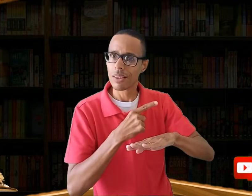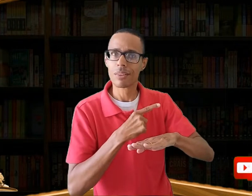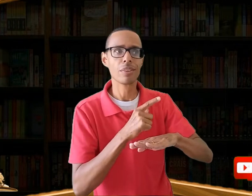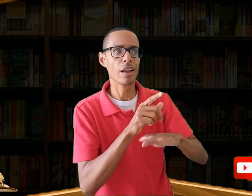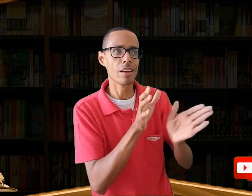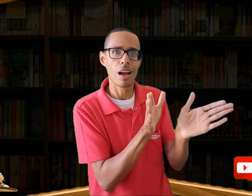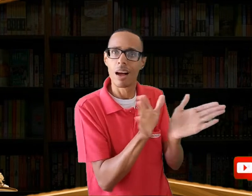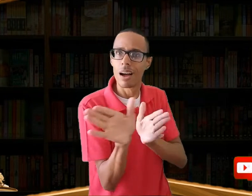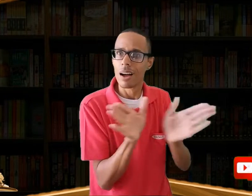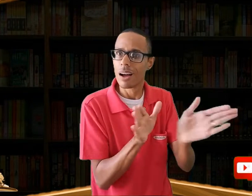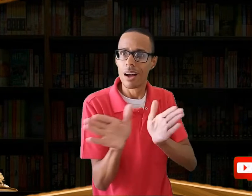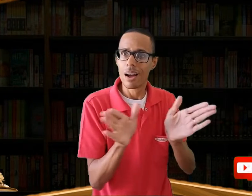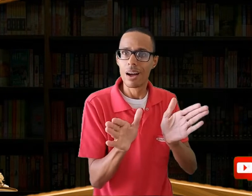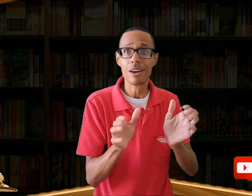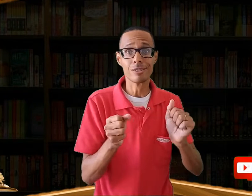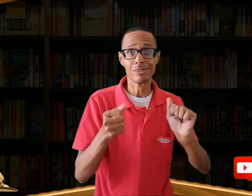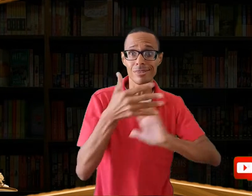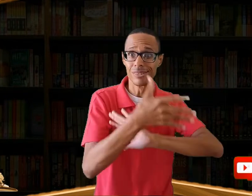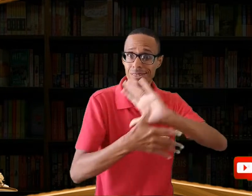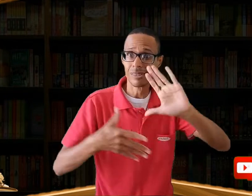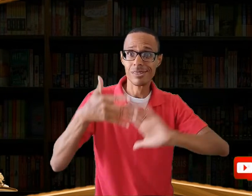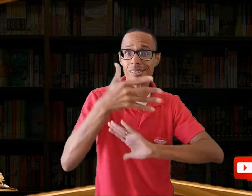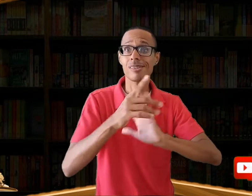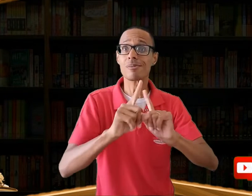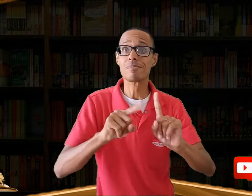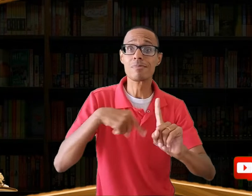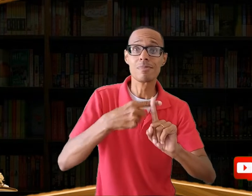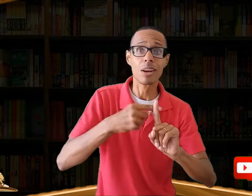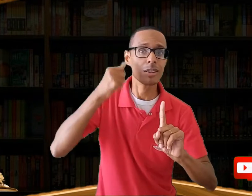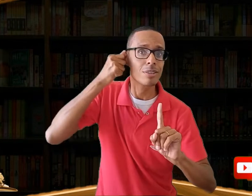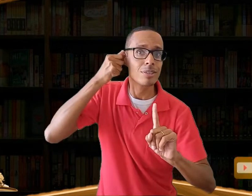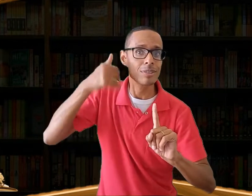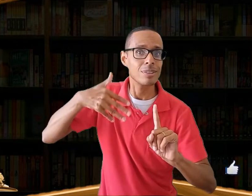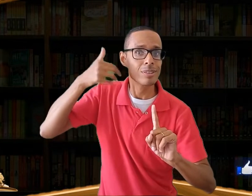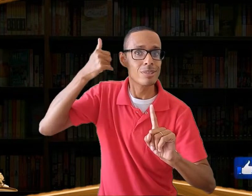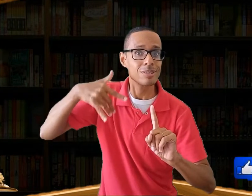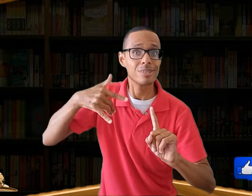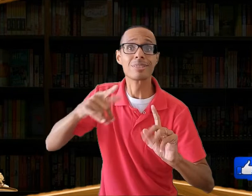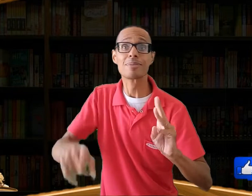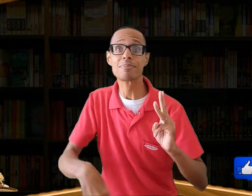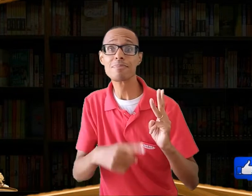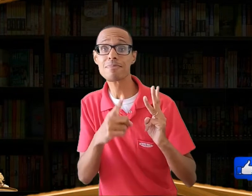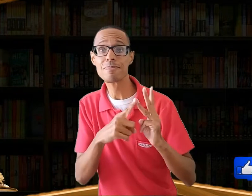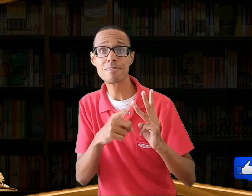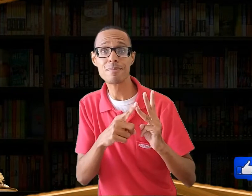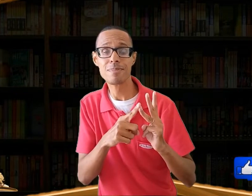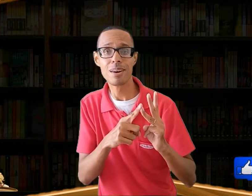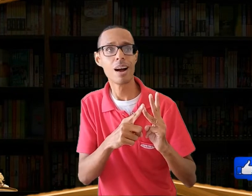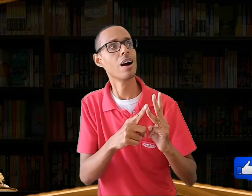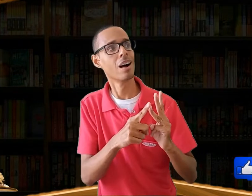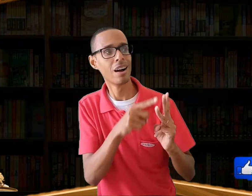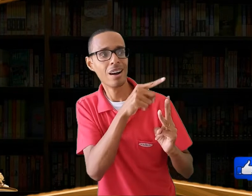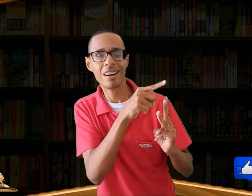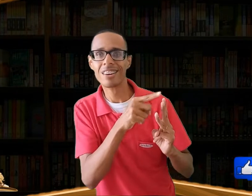acessível com recursos da janela de libras e audiodescrição, e também com narração bilíngue.